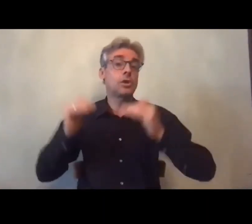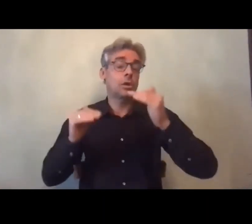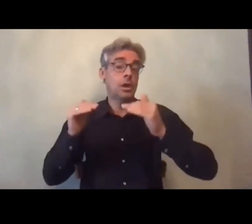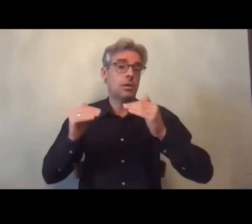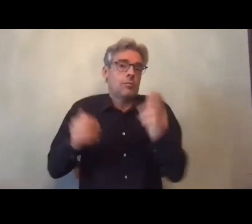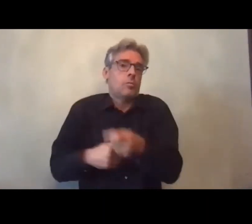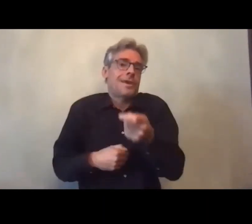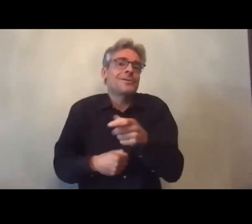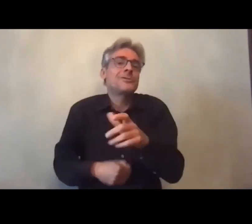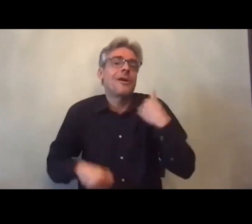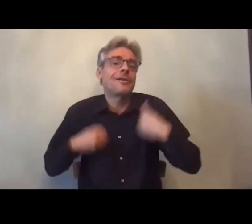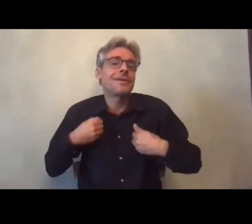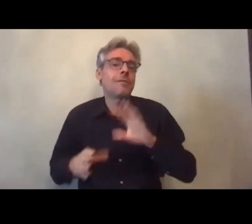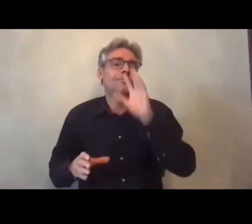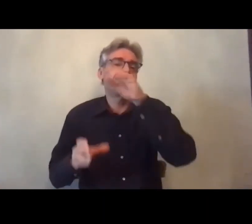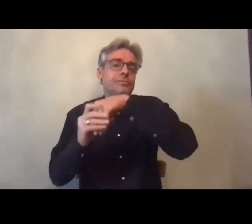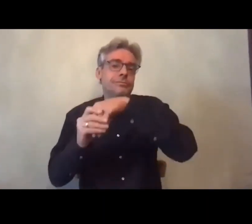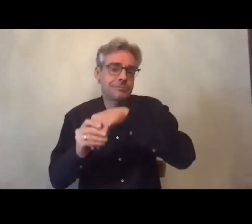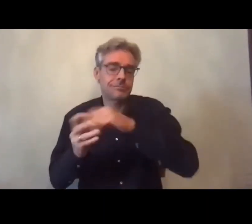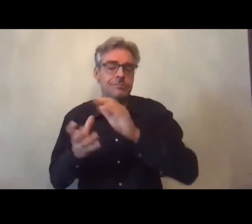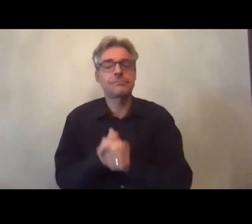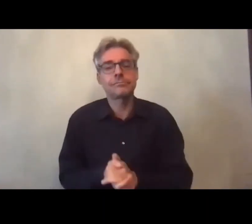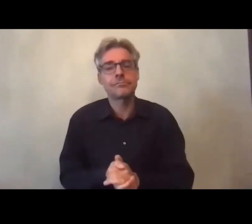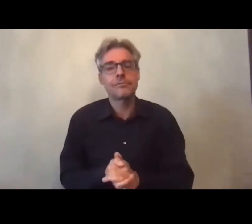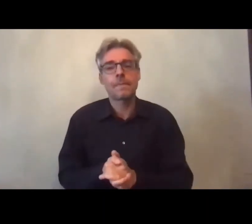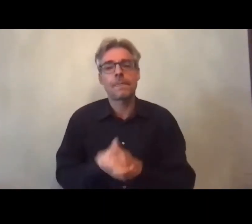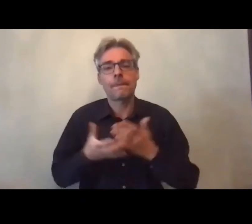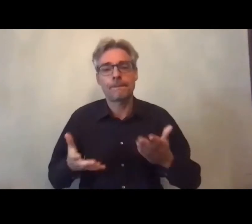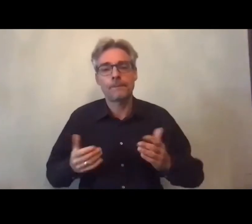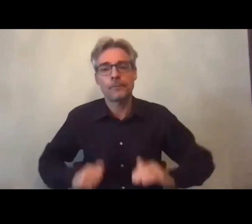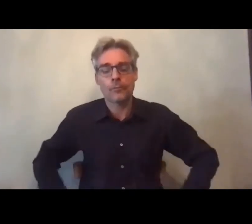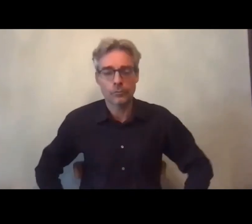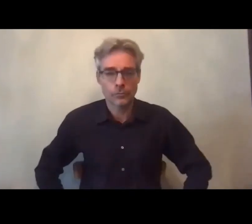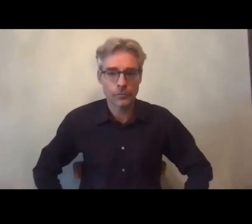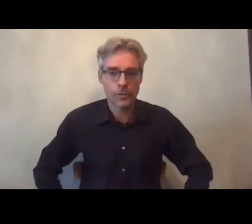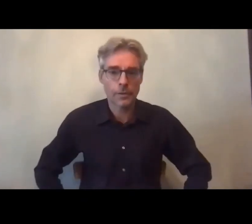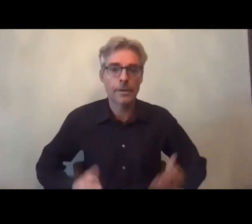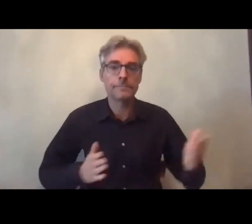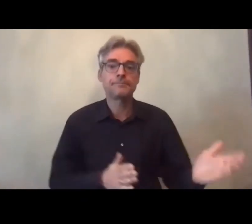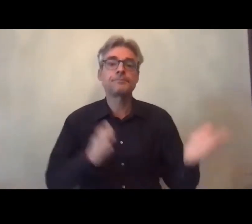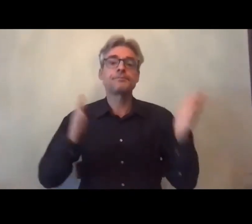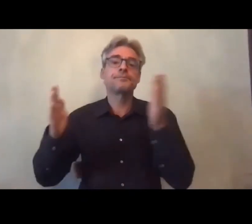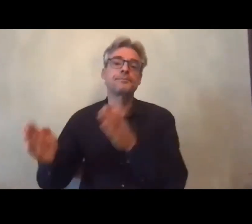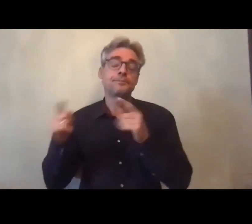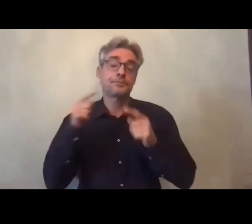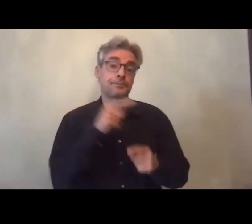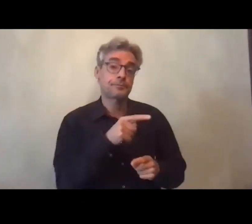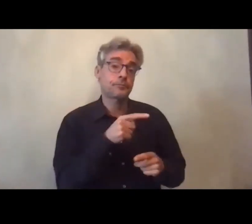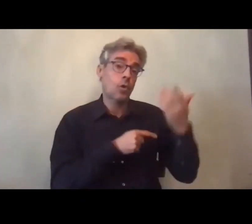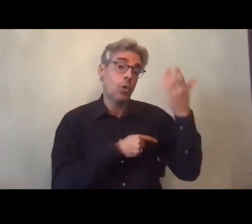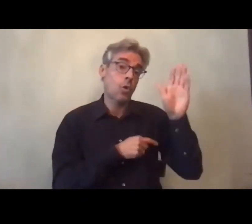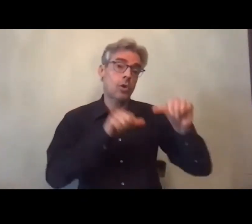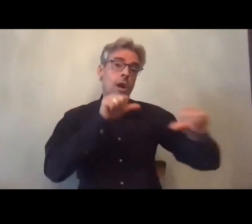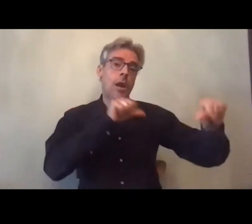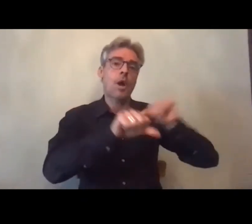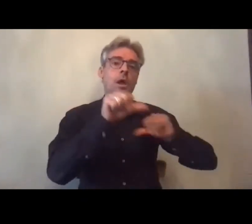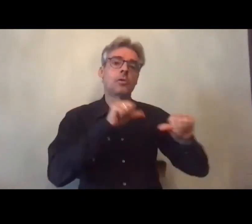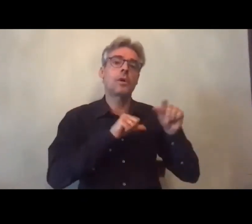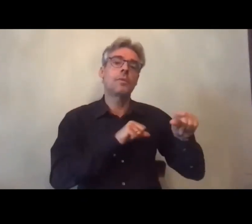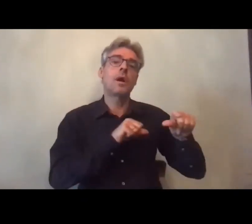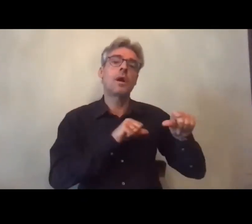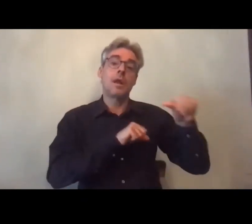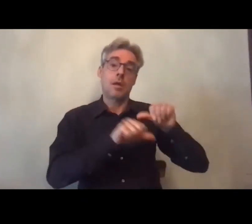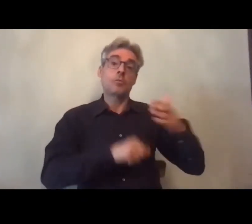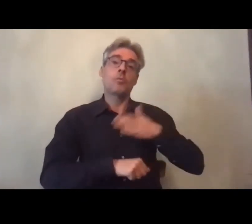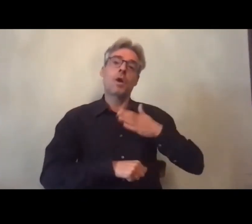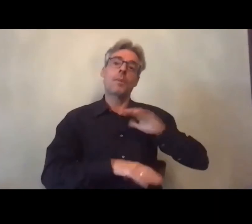lequel on travaille entre autres sur les questions sur les inégalités liées au handicap et l'autre laboratoire c'est donc le laboratoire que